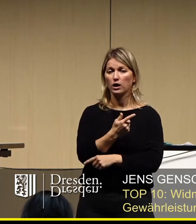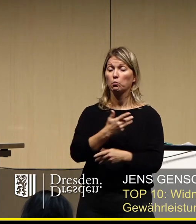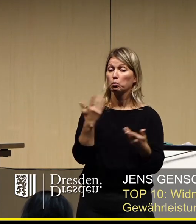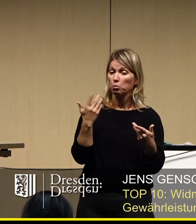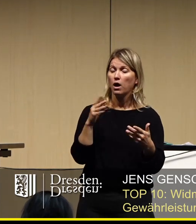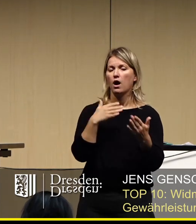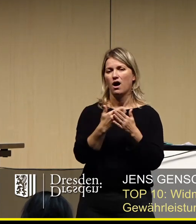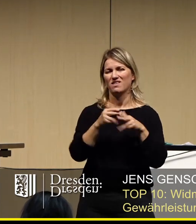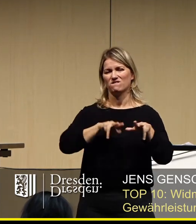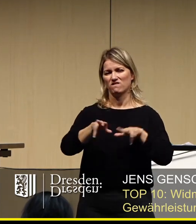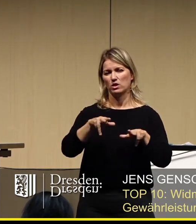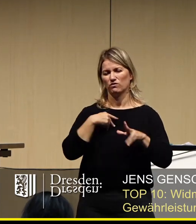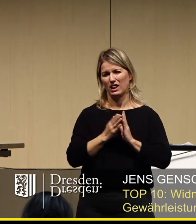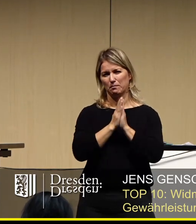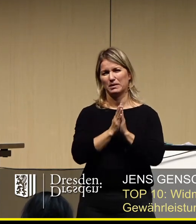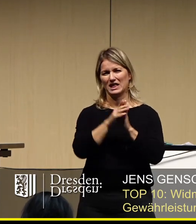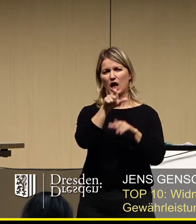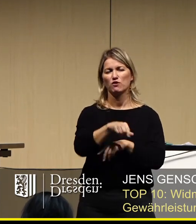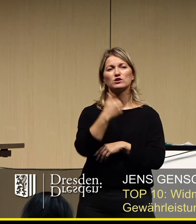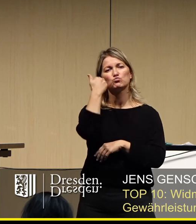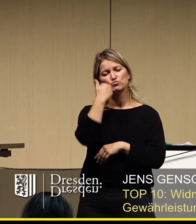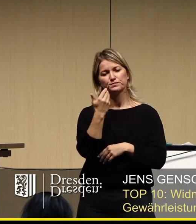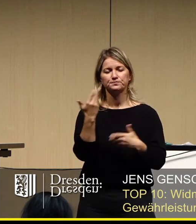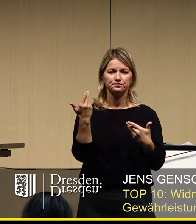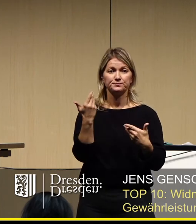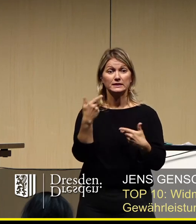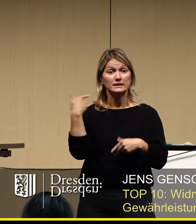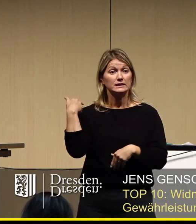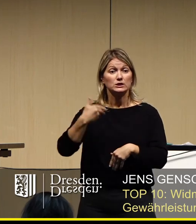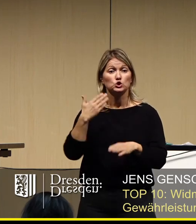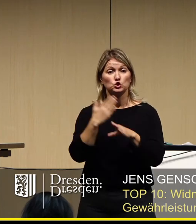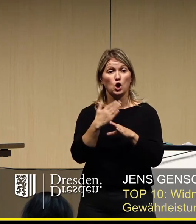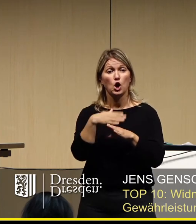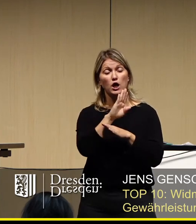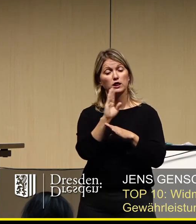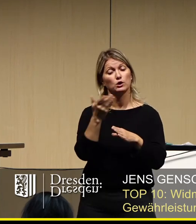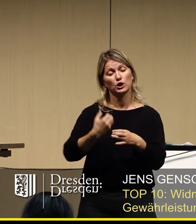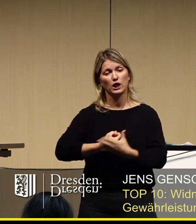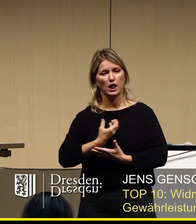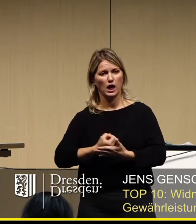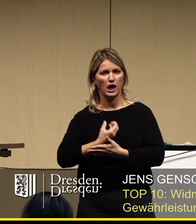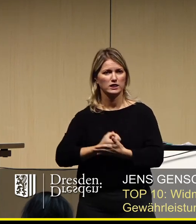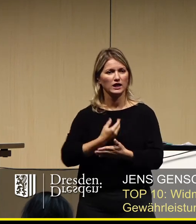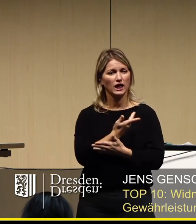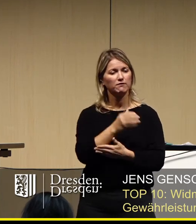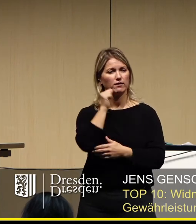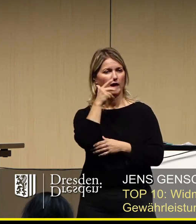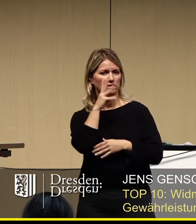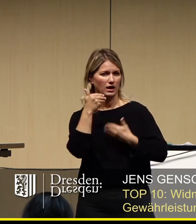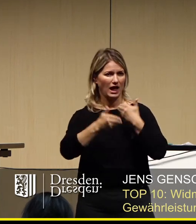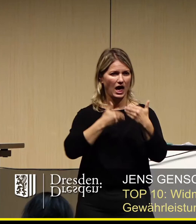Verwaltung bitten, eine gewisse Kreativität, was Sie jetzt schon an den Tag legen und die tägliche Entwicklung so ein bisschen